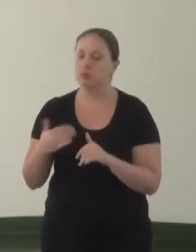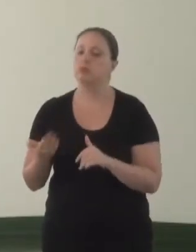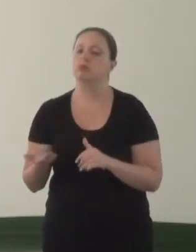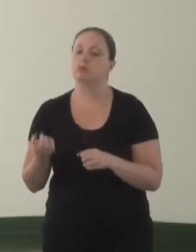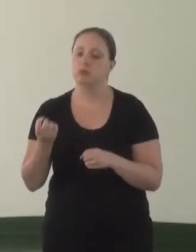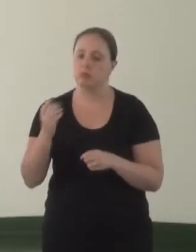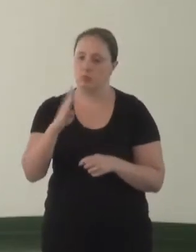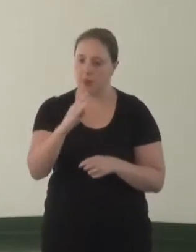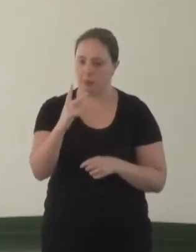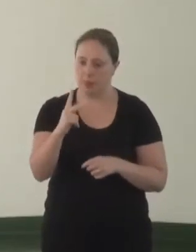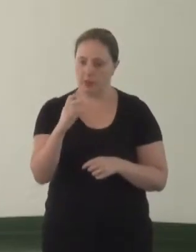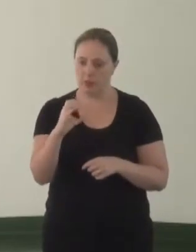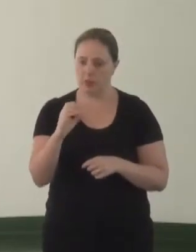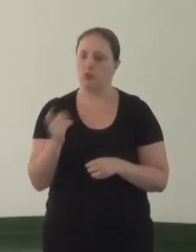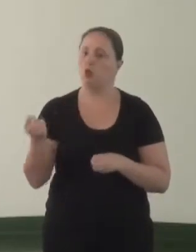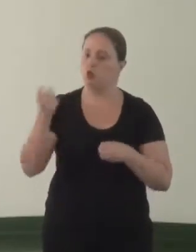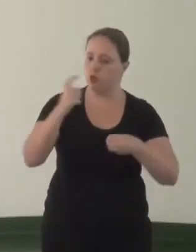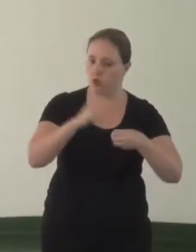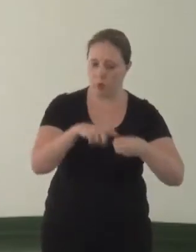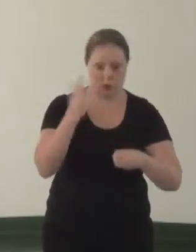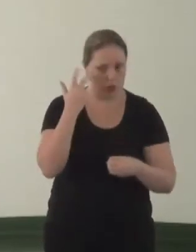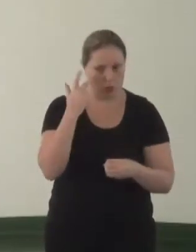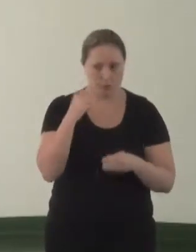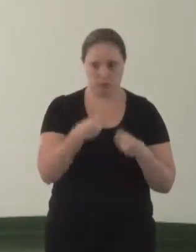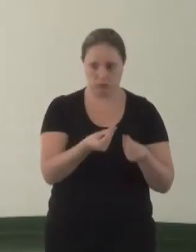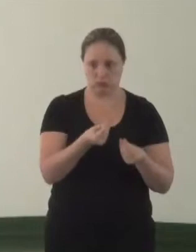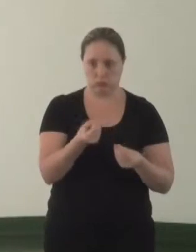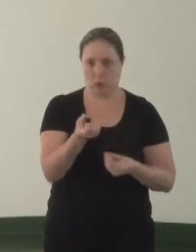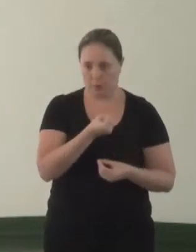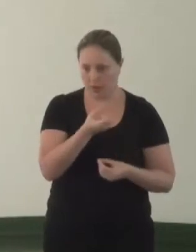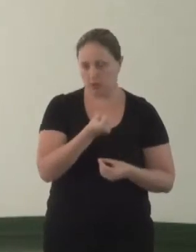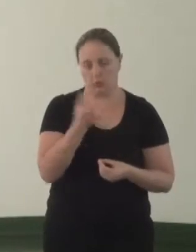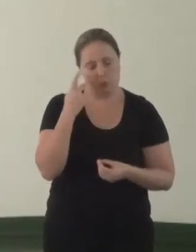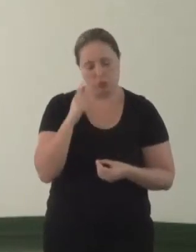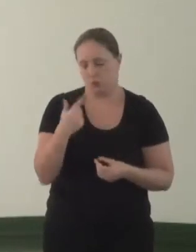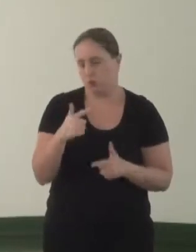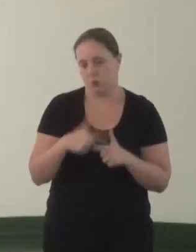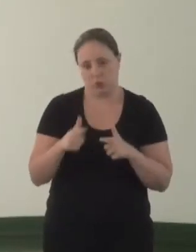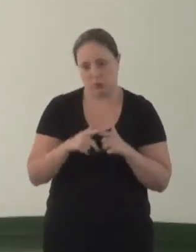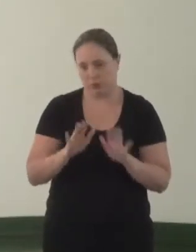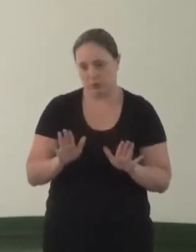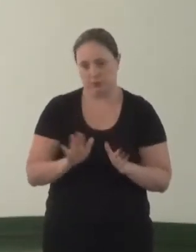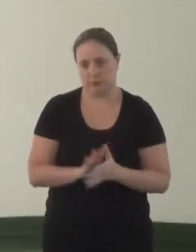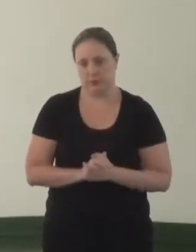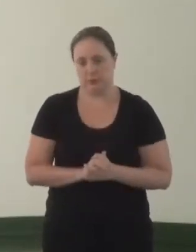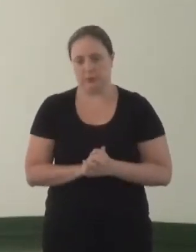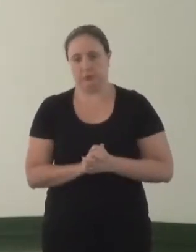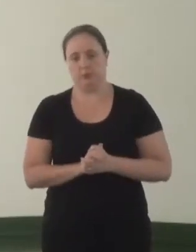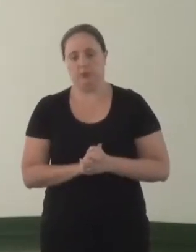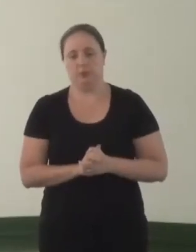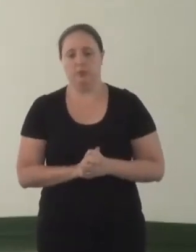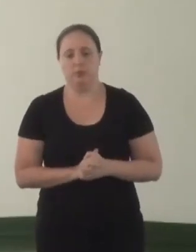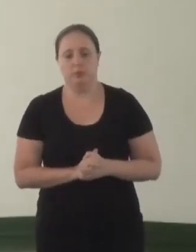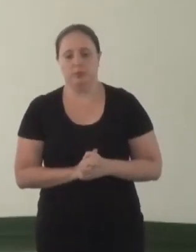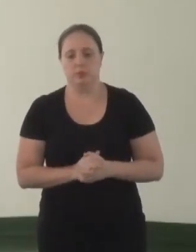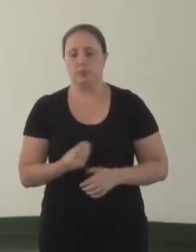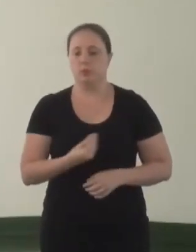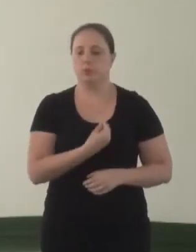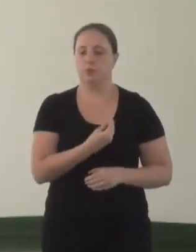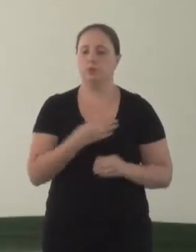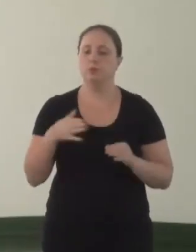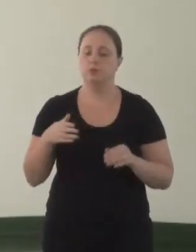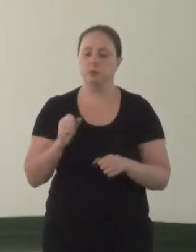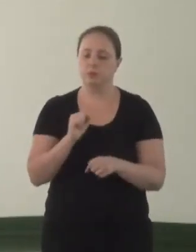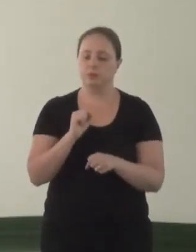continuada, o BPC volta de novo para a pessoa, né? Não tem problema contra isso. Atuar na defesa de uma